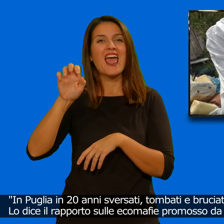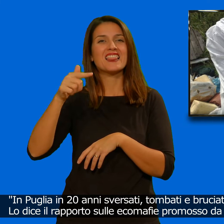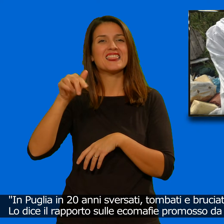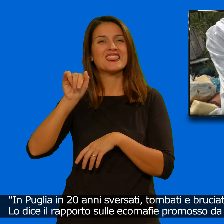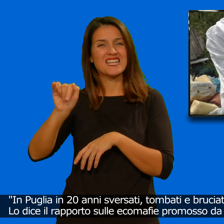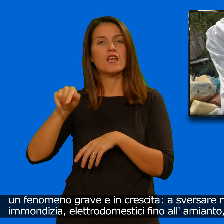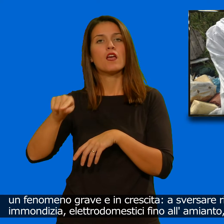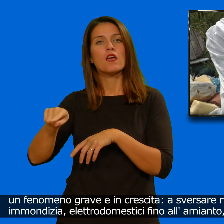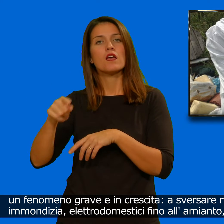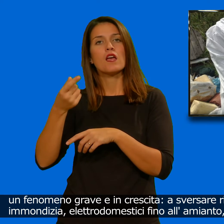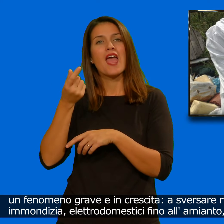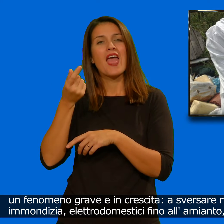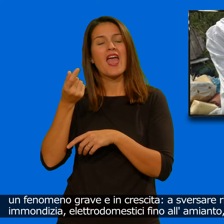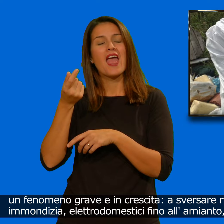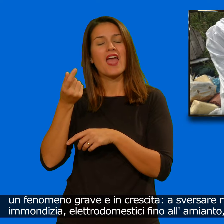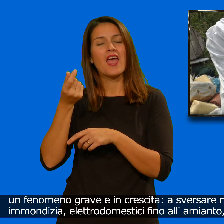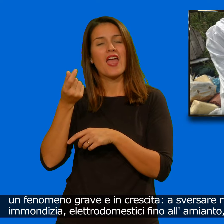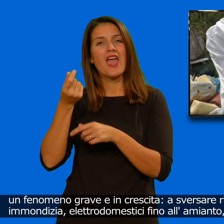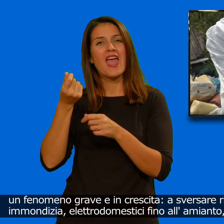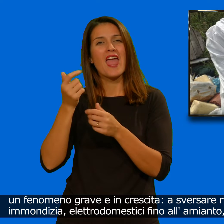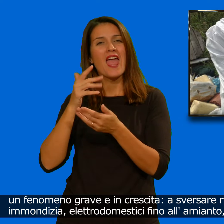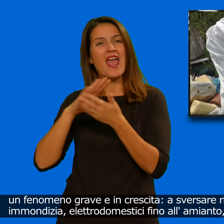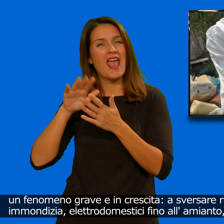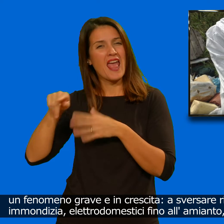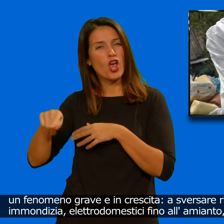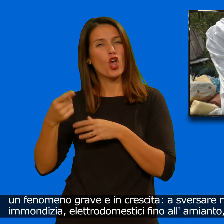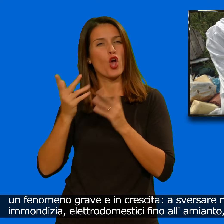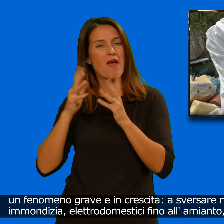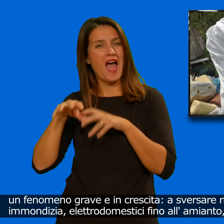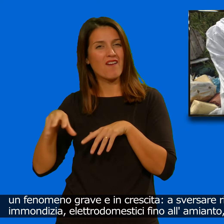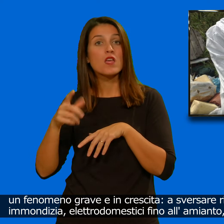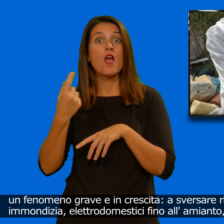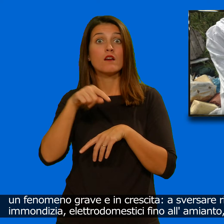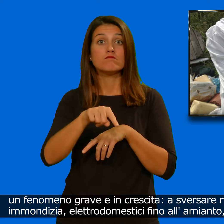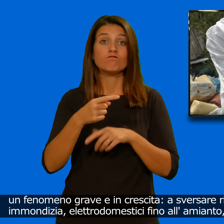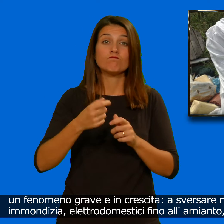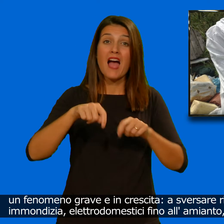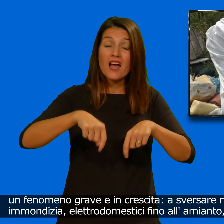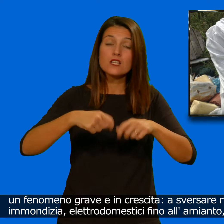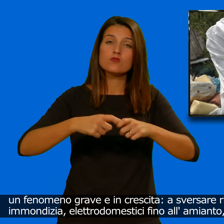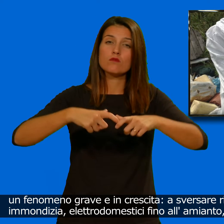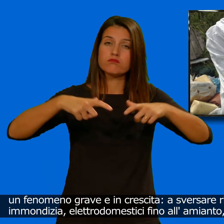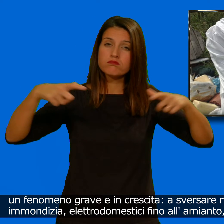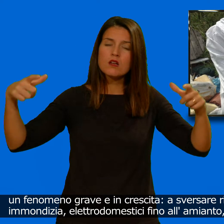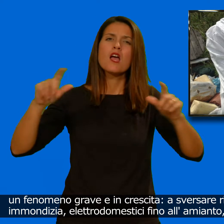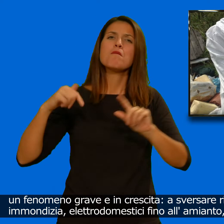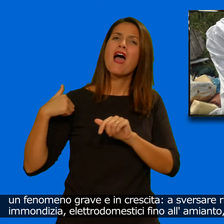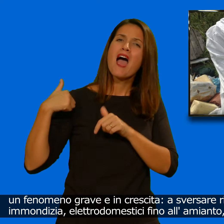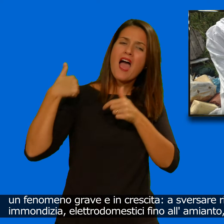Si tratta di un fenomeno grave e in crescita. A sversare rifiuti di ogni genere, immondizia, elettrodomestici